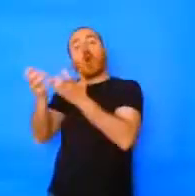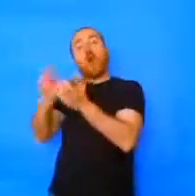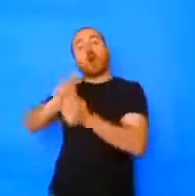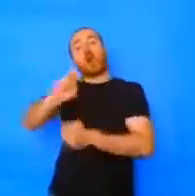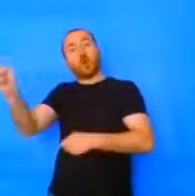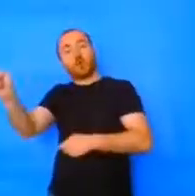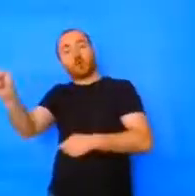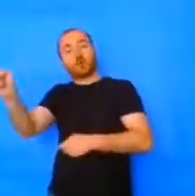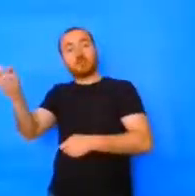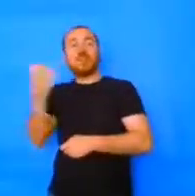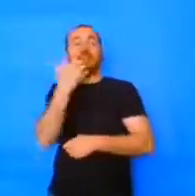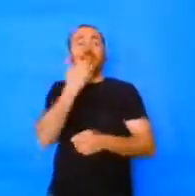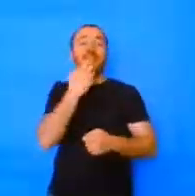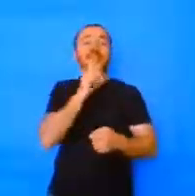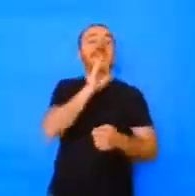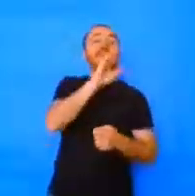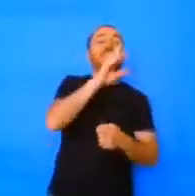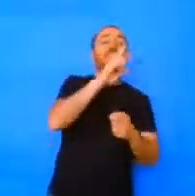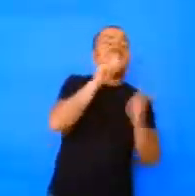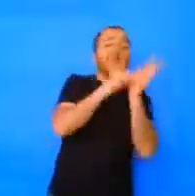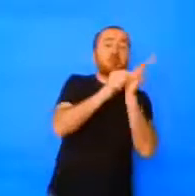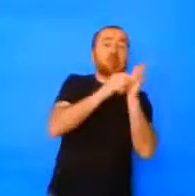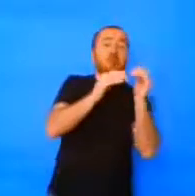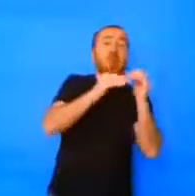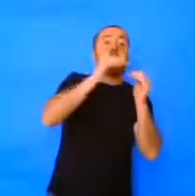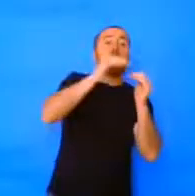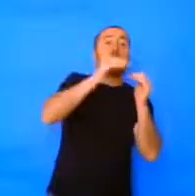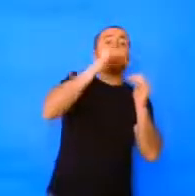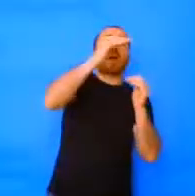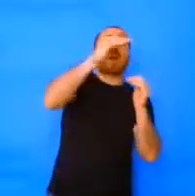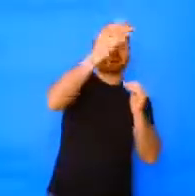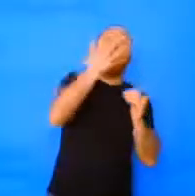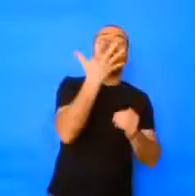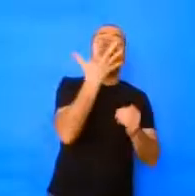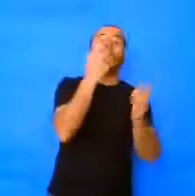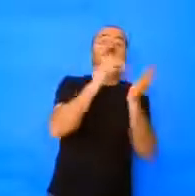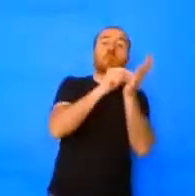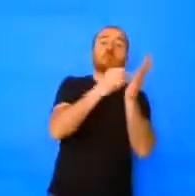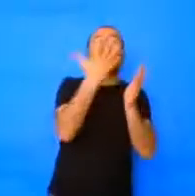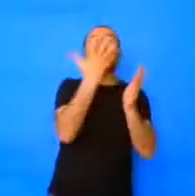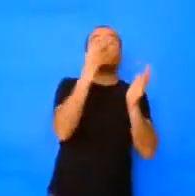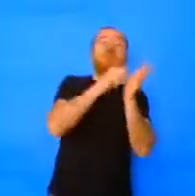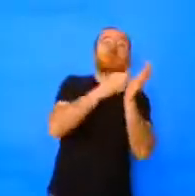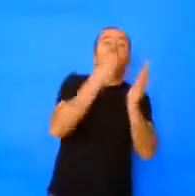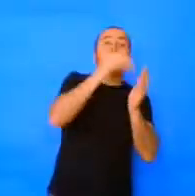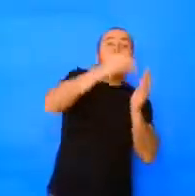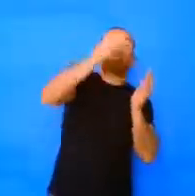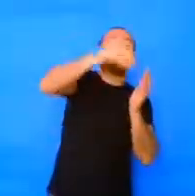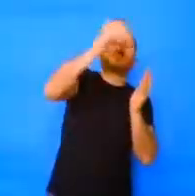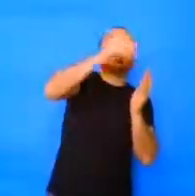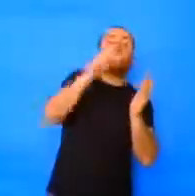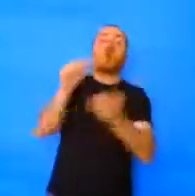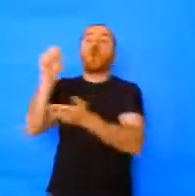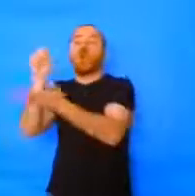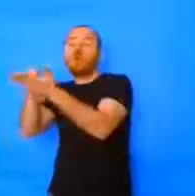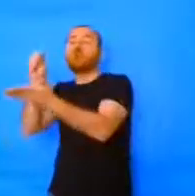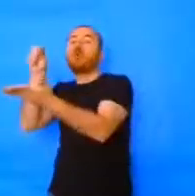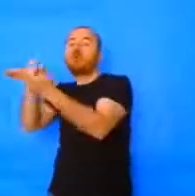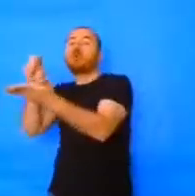siempre que surja un problema o un desagrinso entre equipos, la distancia, un otro tiempo, u otras cosas, se debe